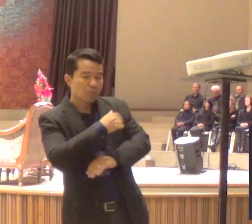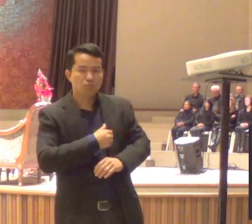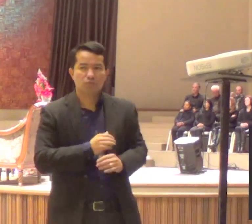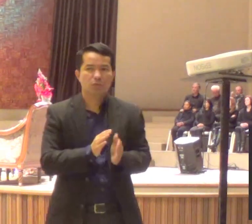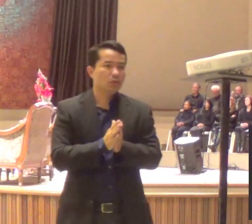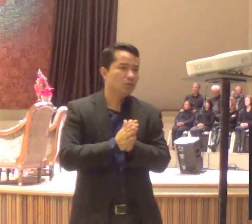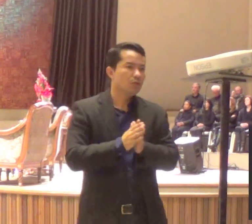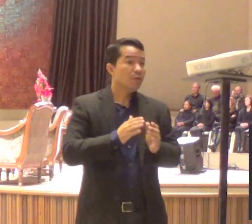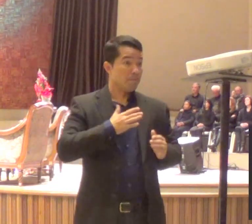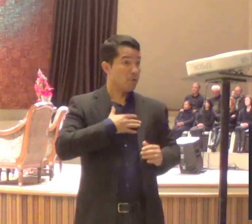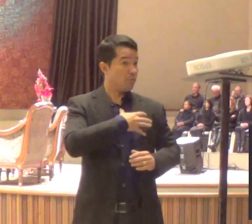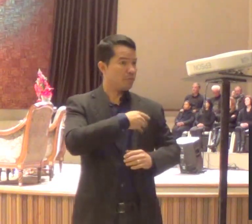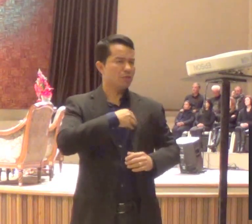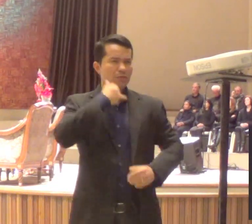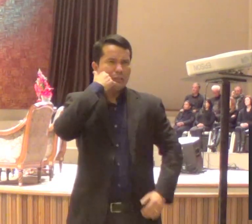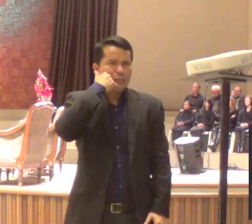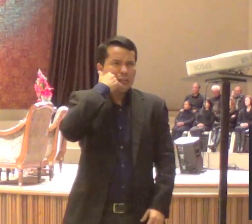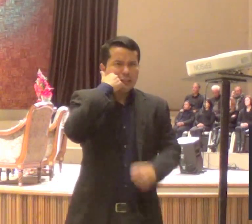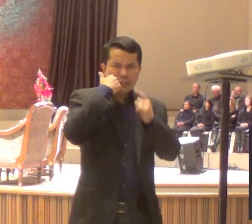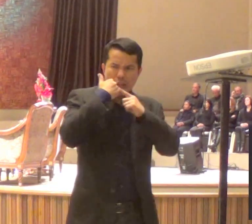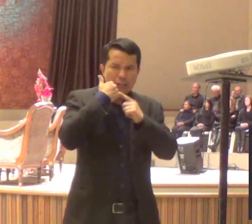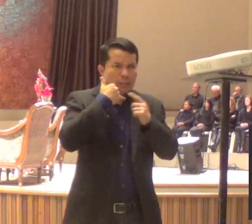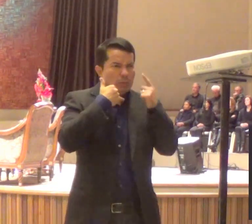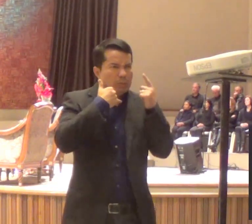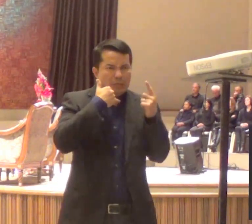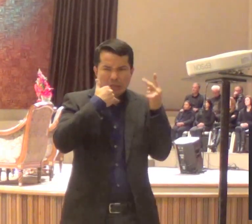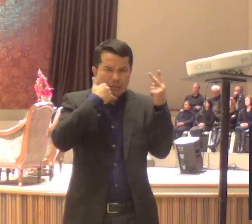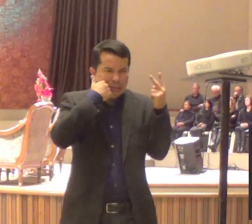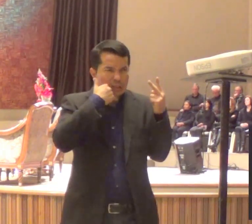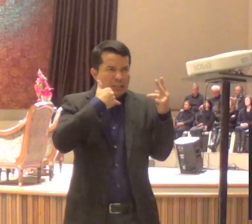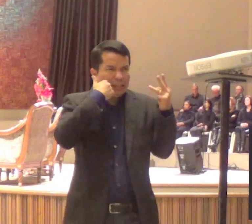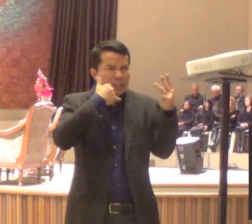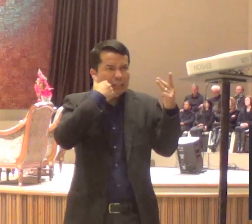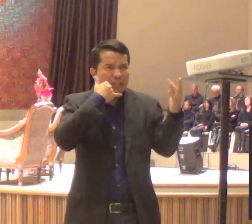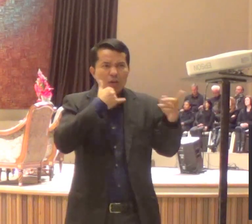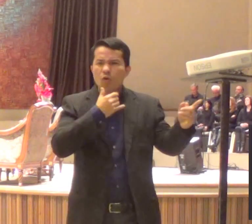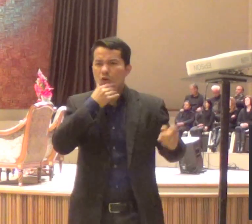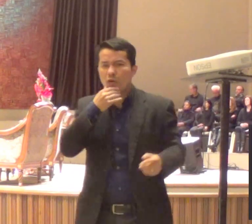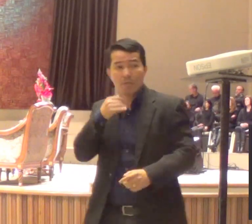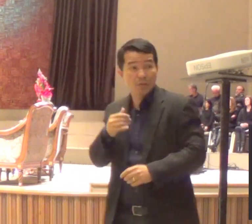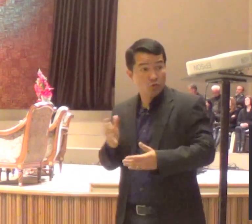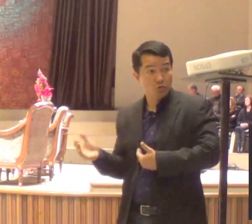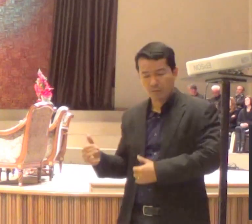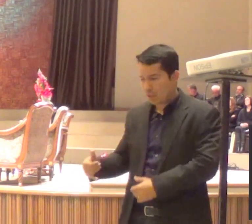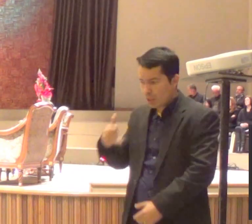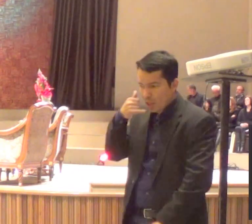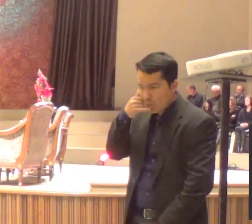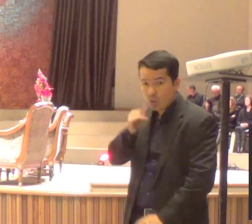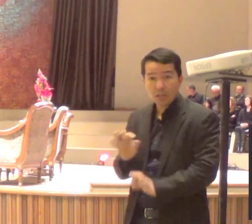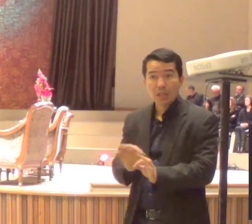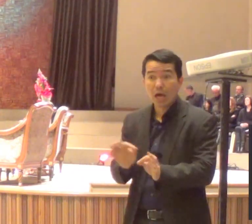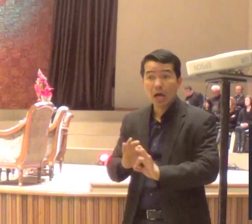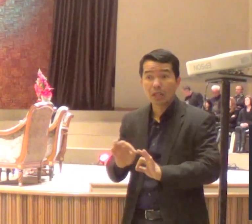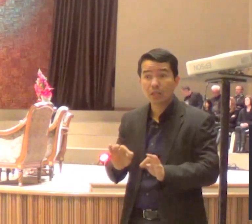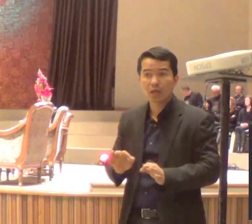ligar, e ligar insistentemente, ligar, ligar, e ele não atendia o telefone, mas ele não parava de ligar,